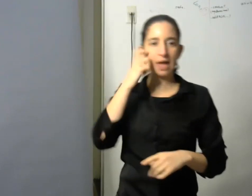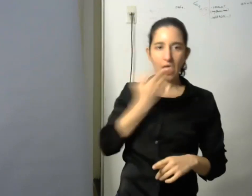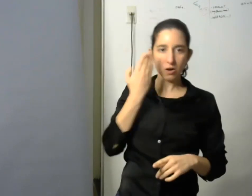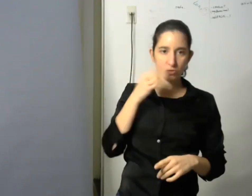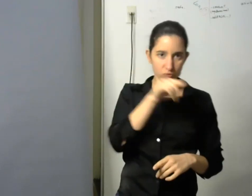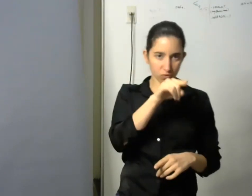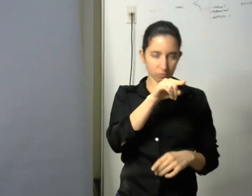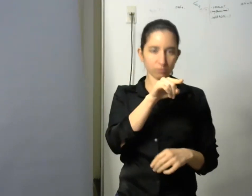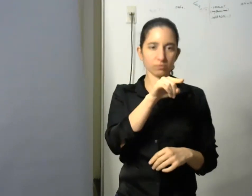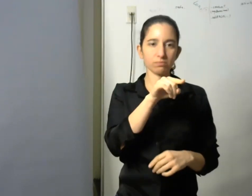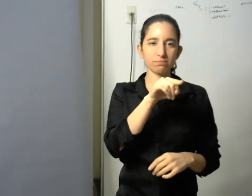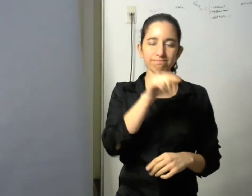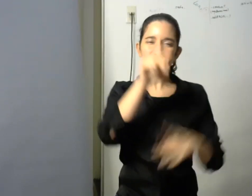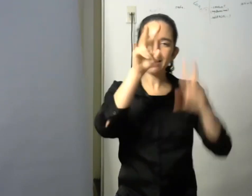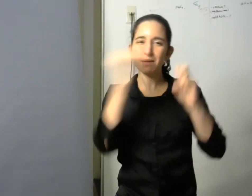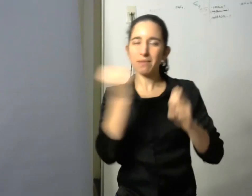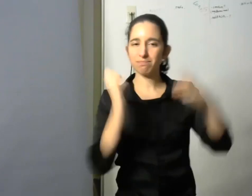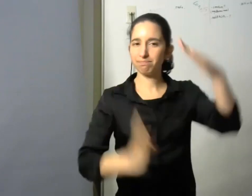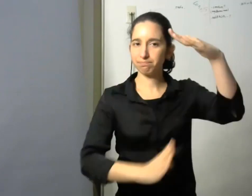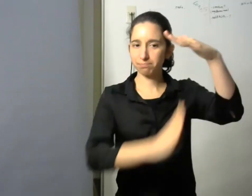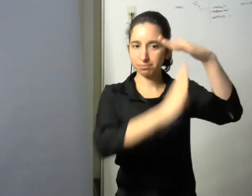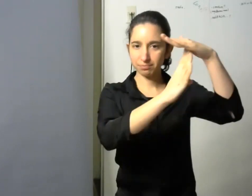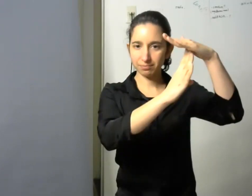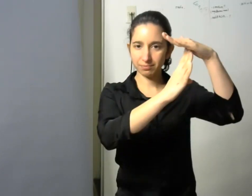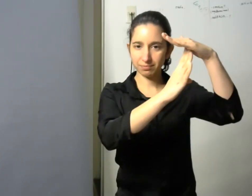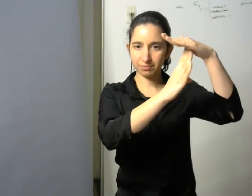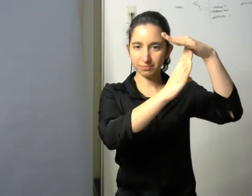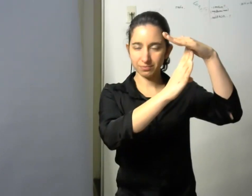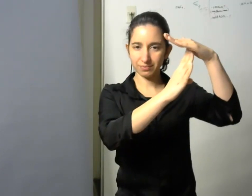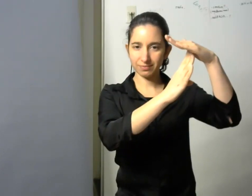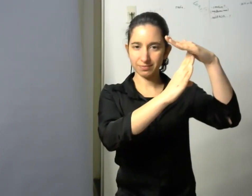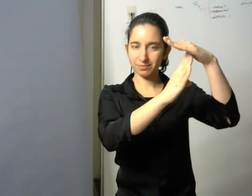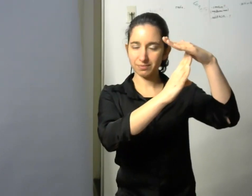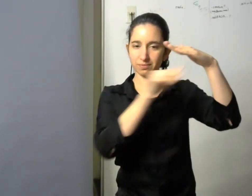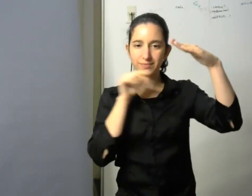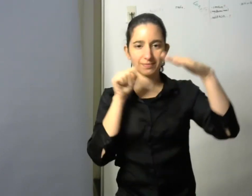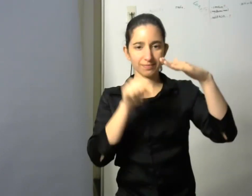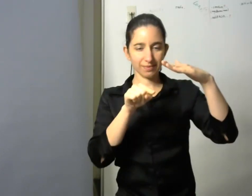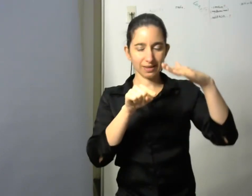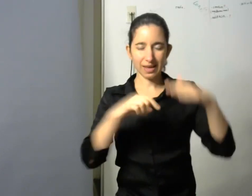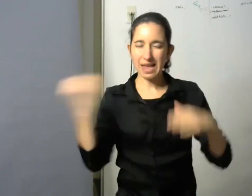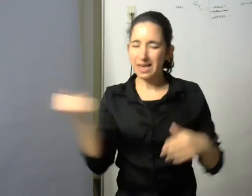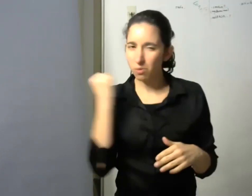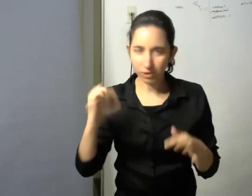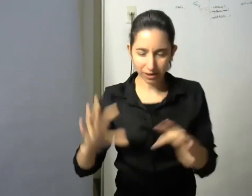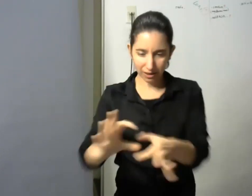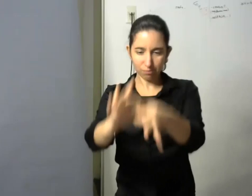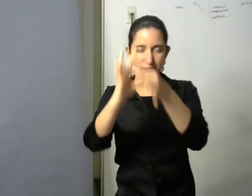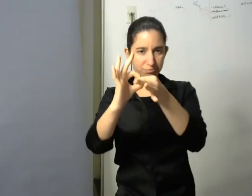es el rol que tienen que tiene la alianza entre las universidades y